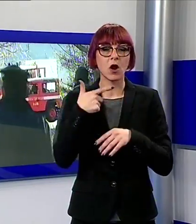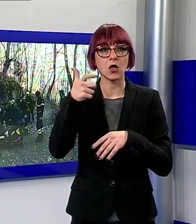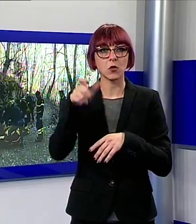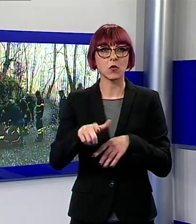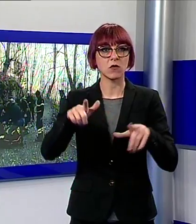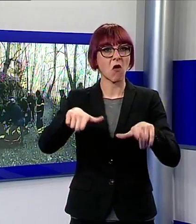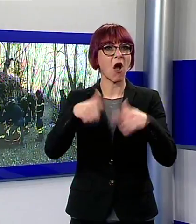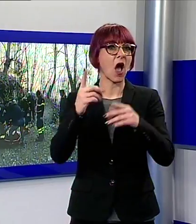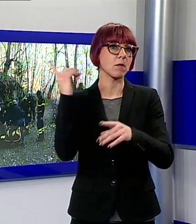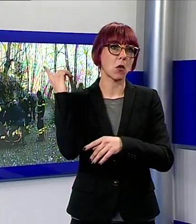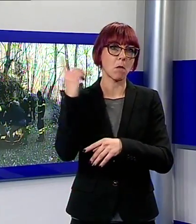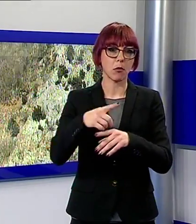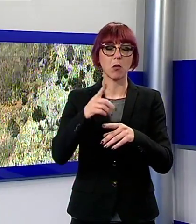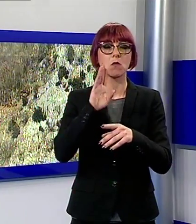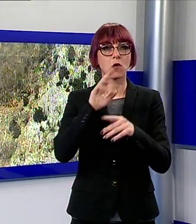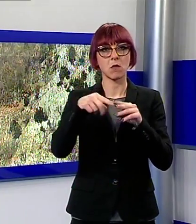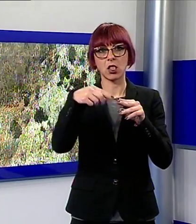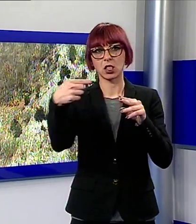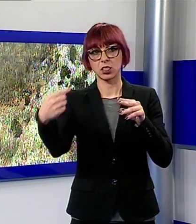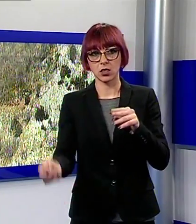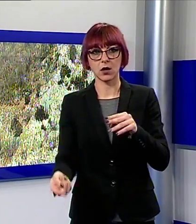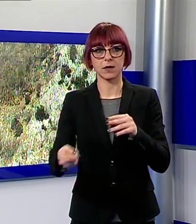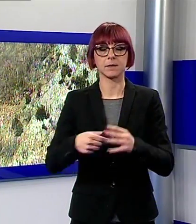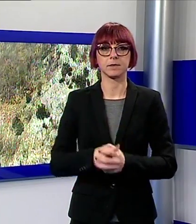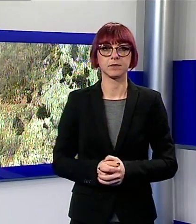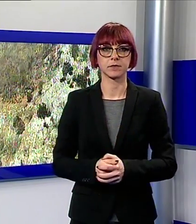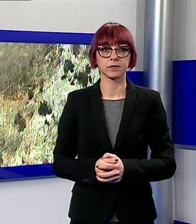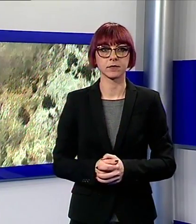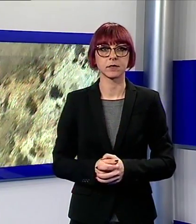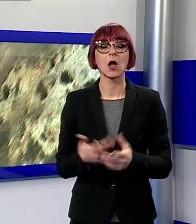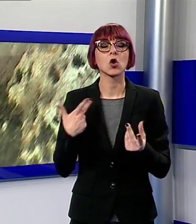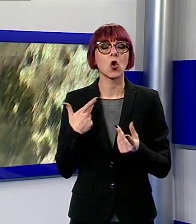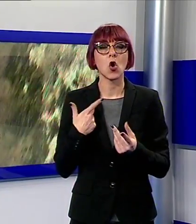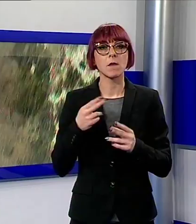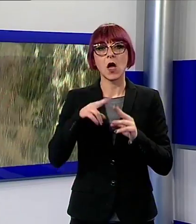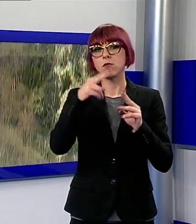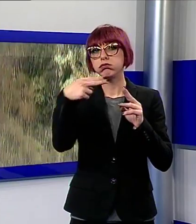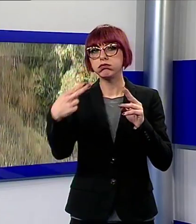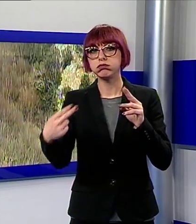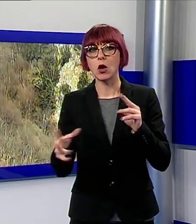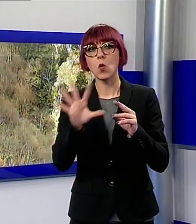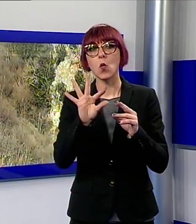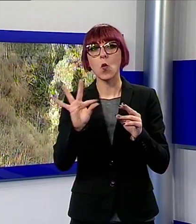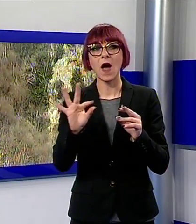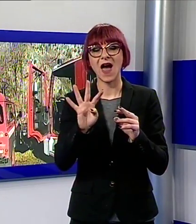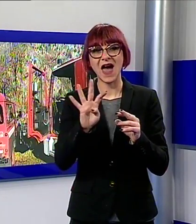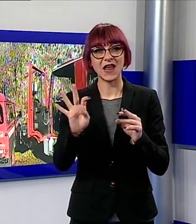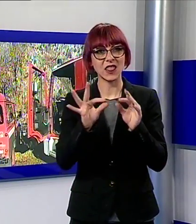un albero che stava tagliando la caduta dell'uomo si è interrotta dopo una quarantina di metri in un canale Umberto